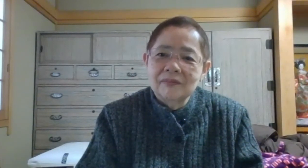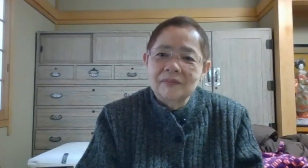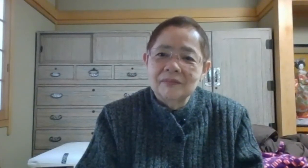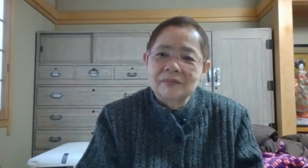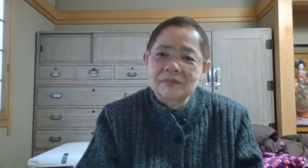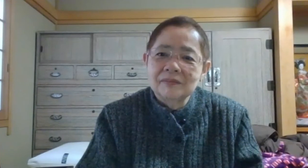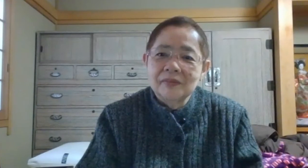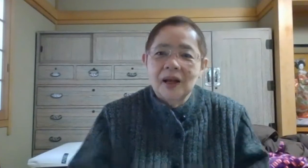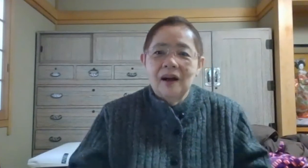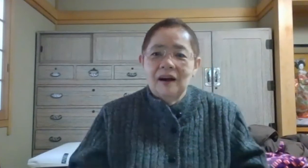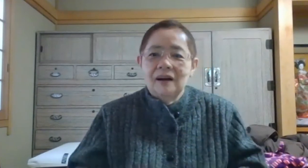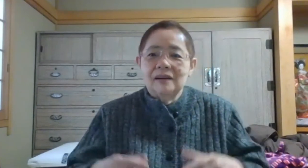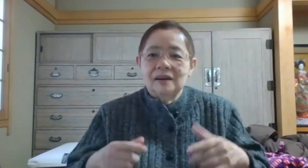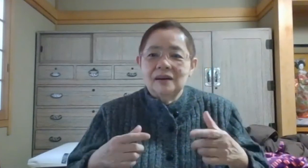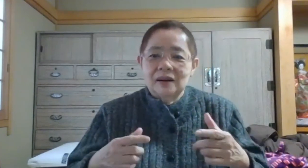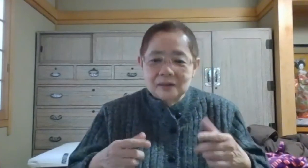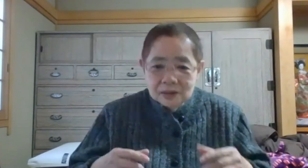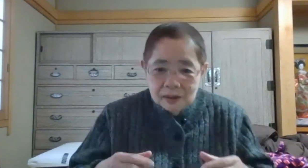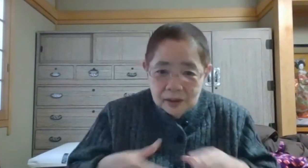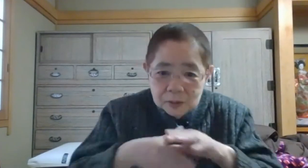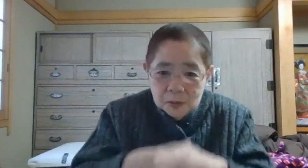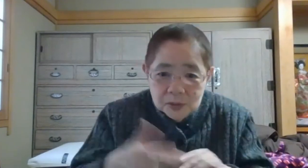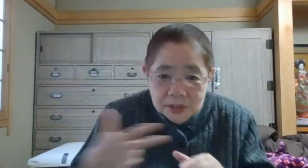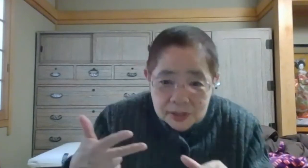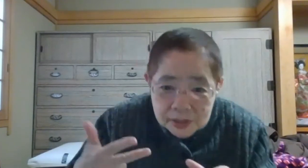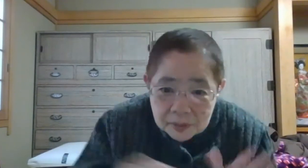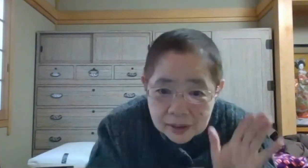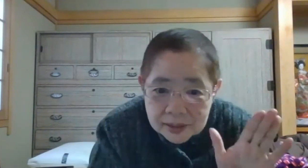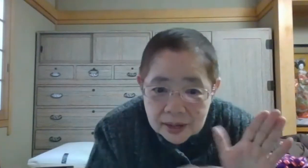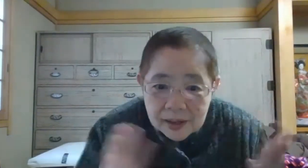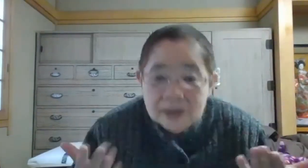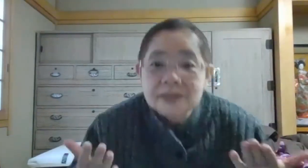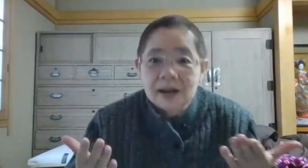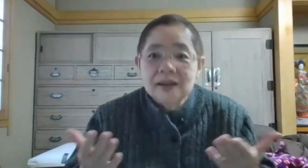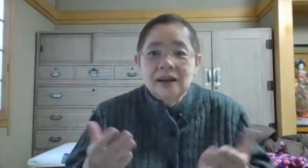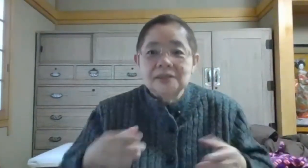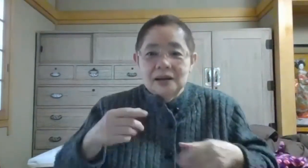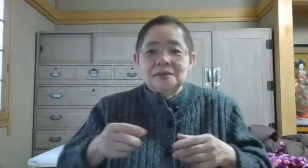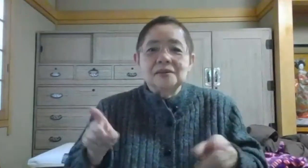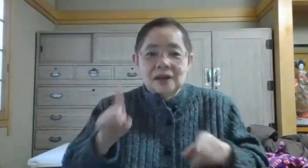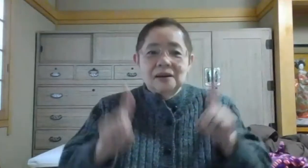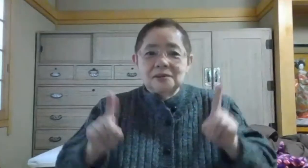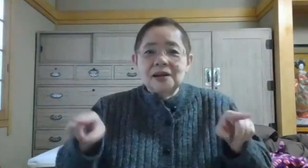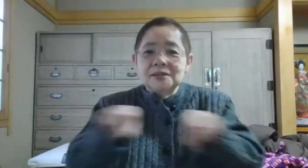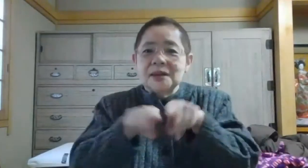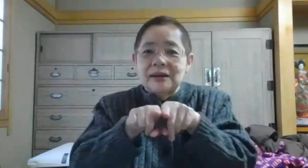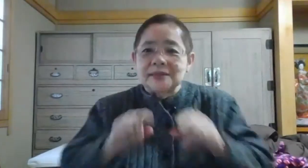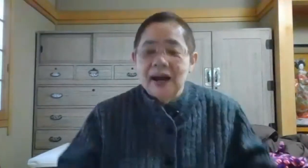やってくれますか。竹さん聞こえない。文字では出てないですか。じゃあ、とりあえず付けます。はい。